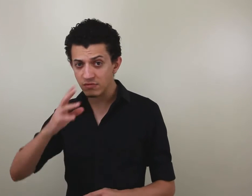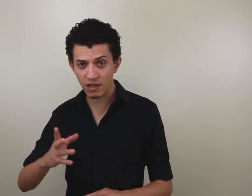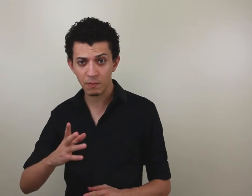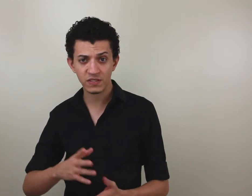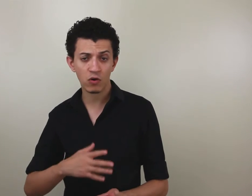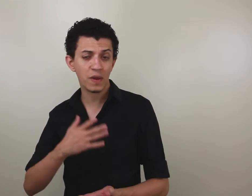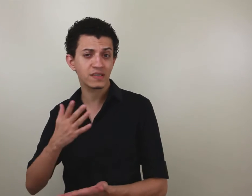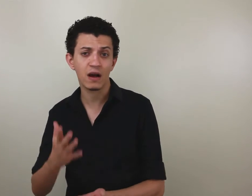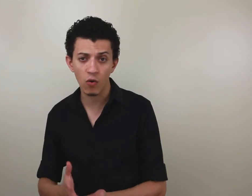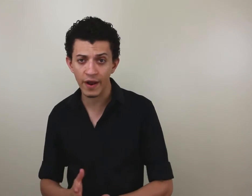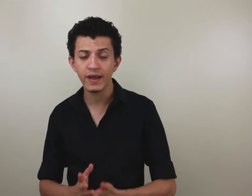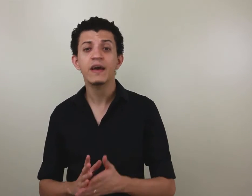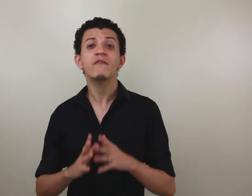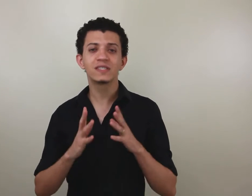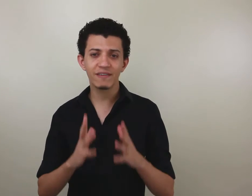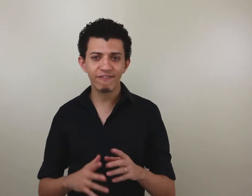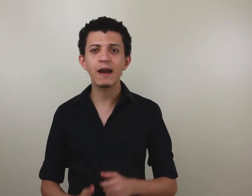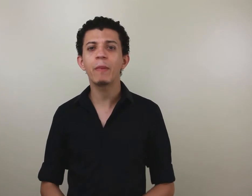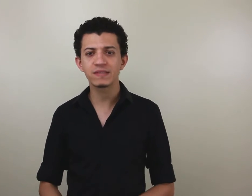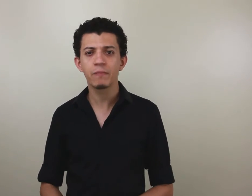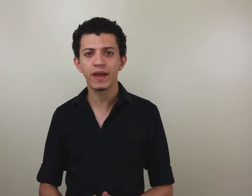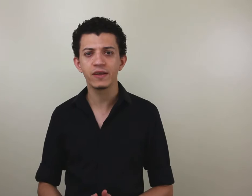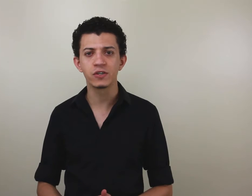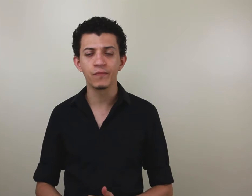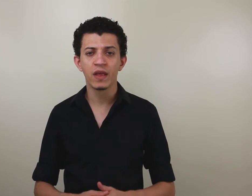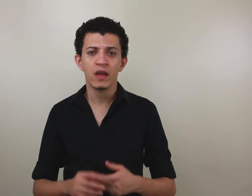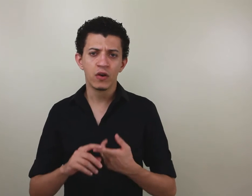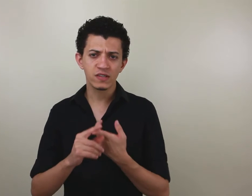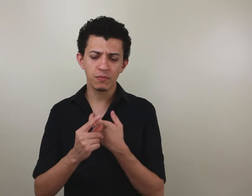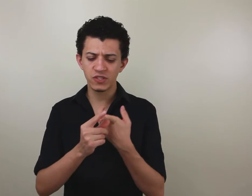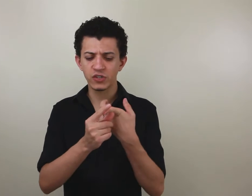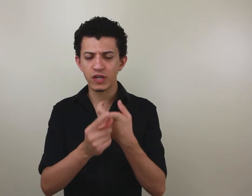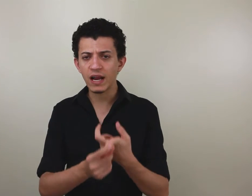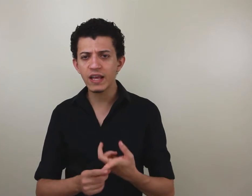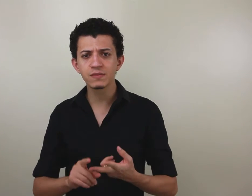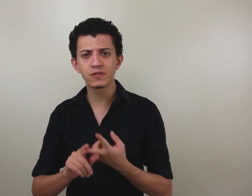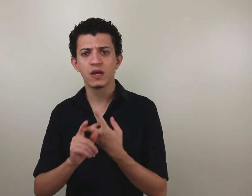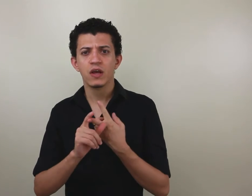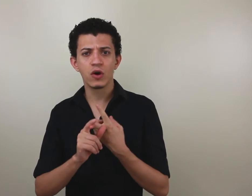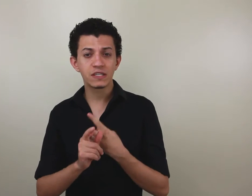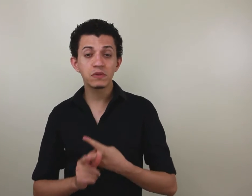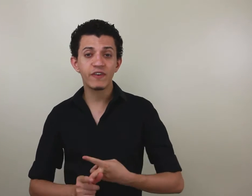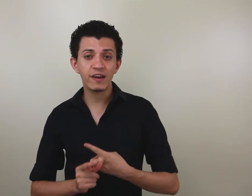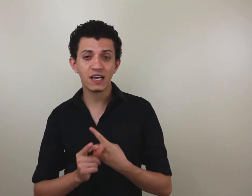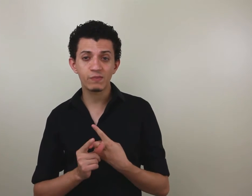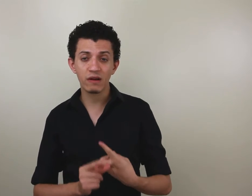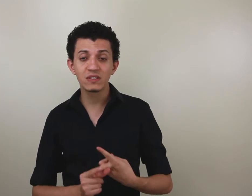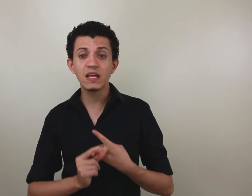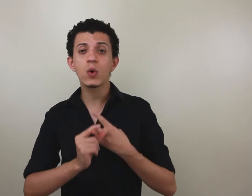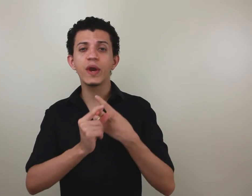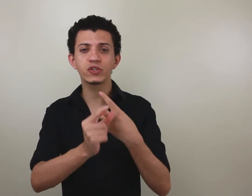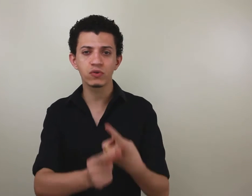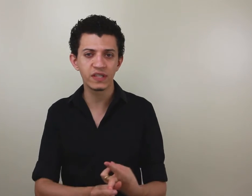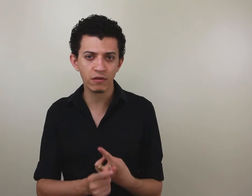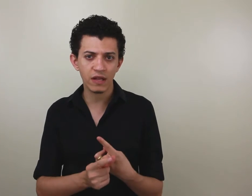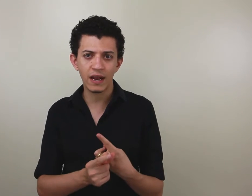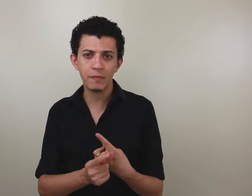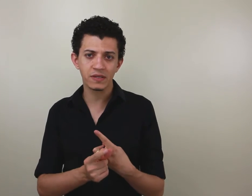estudando, mas está começando agora, você vai perceber isso. Nós temos regionalismos, nós temos vários aspectos linguísticos dentro da Libras,